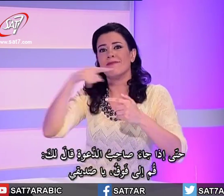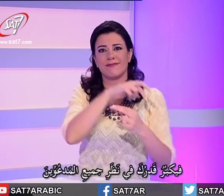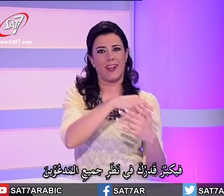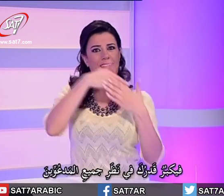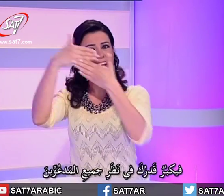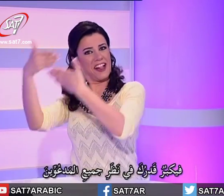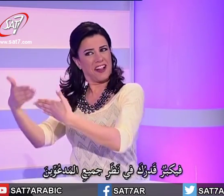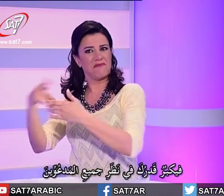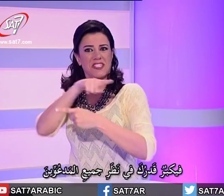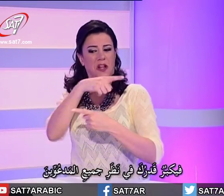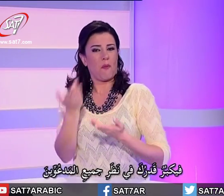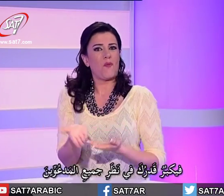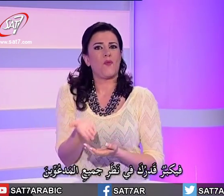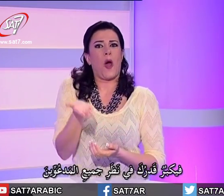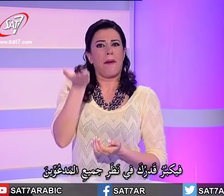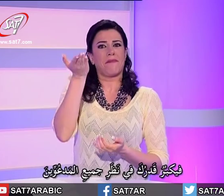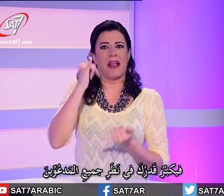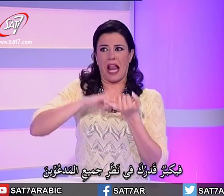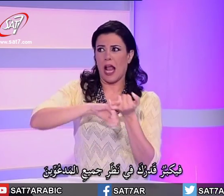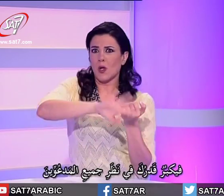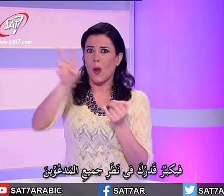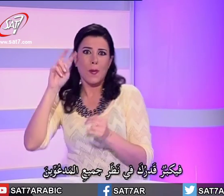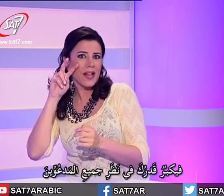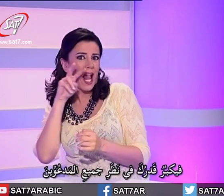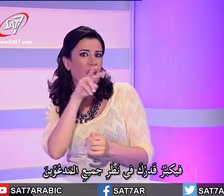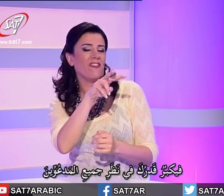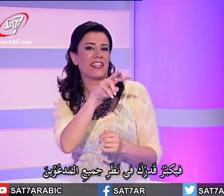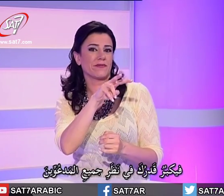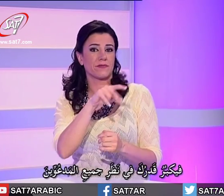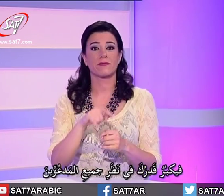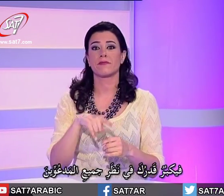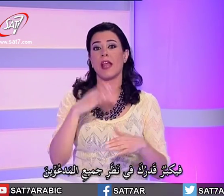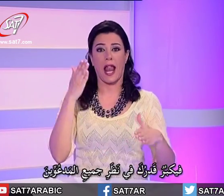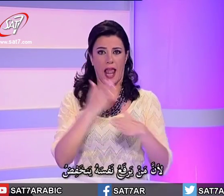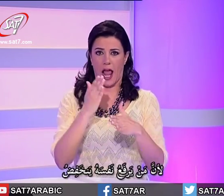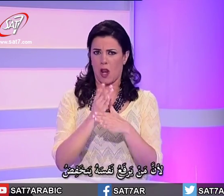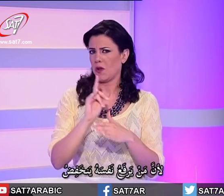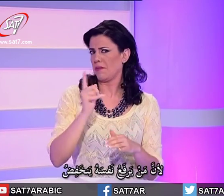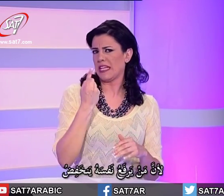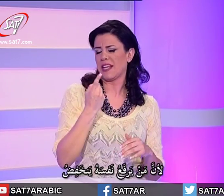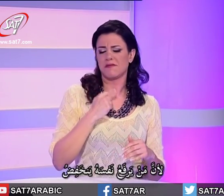فيكبر قدرك في نظر جميع المدعوين لأن من يرفع